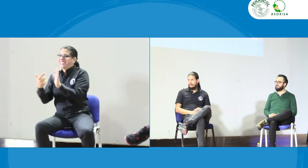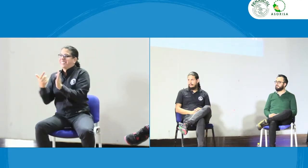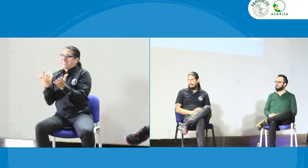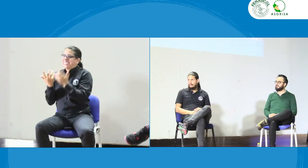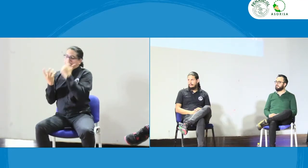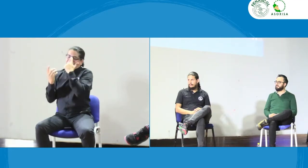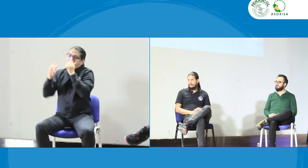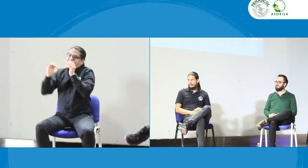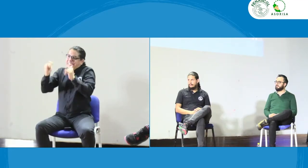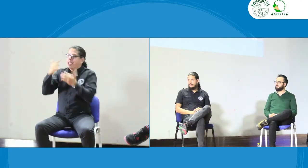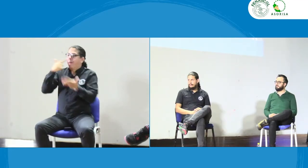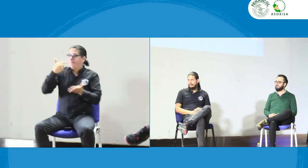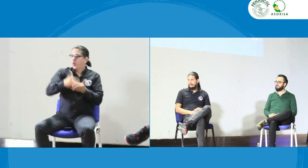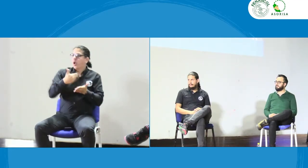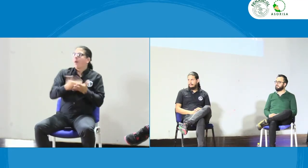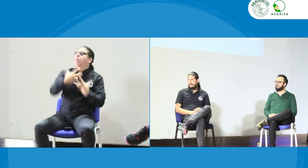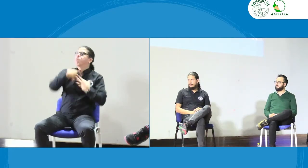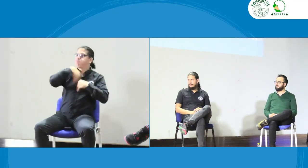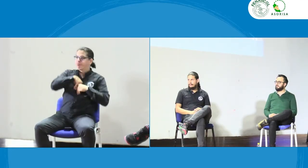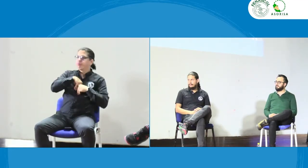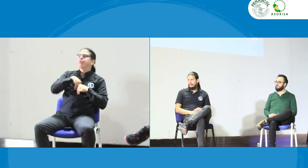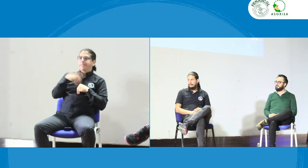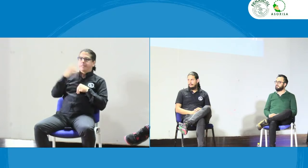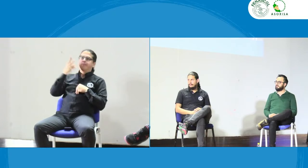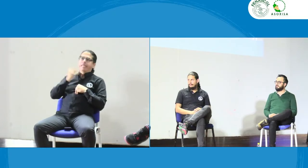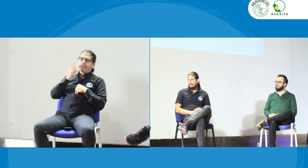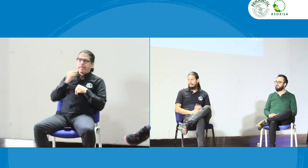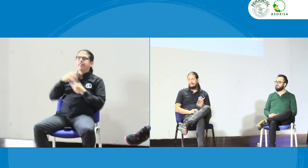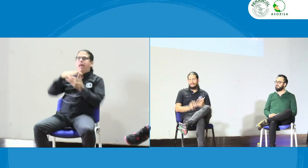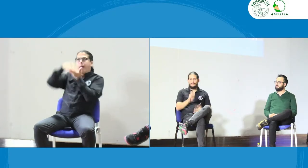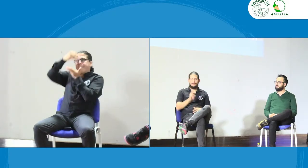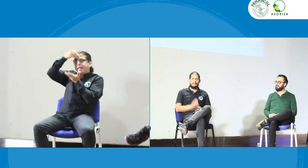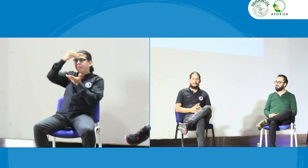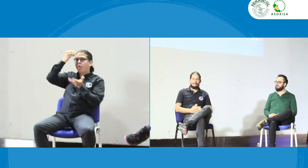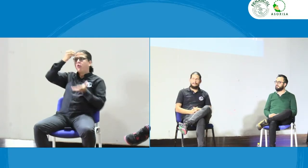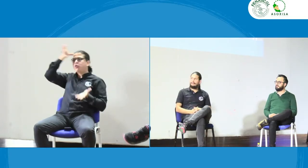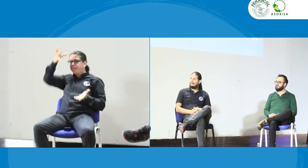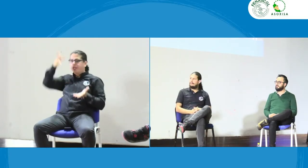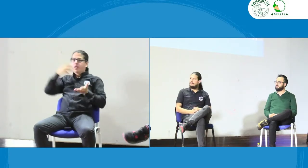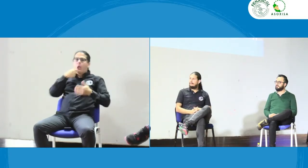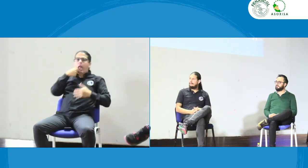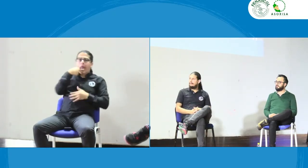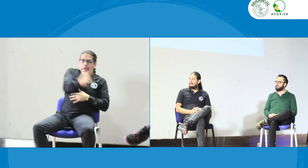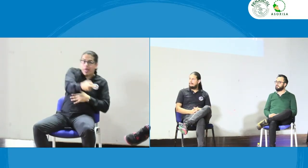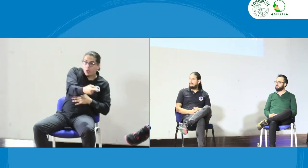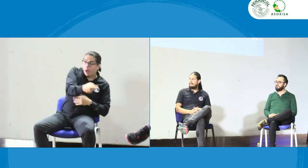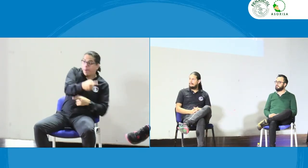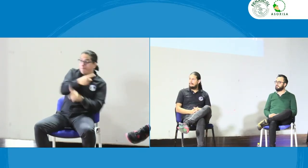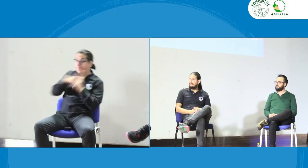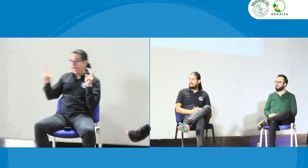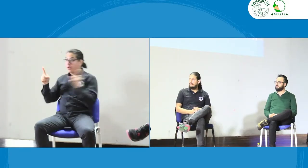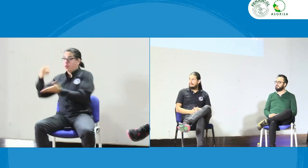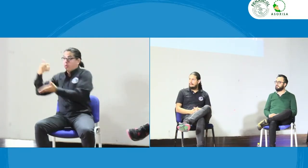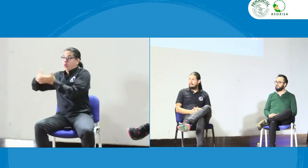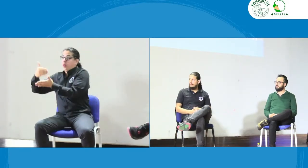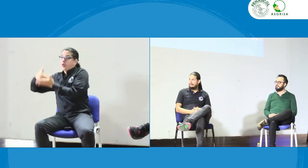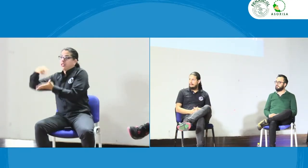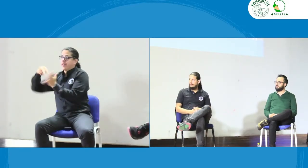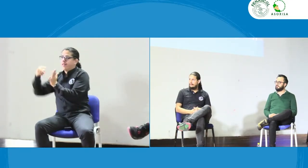los intérpretes si llegan a mostrarlos pues no es realmente que sea un intérprete tienen que aprender